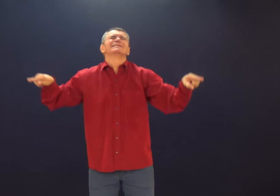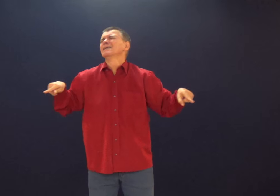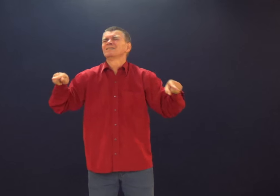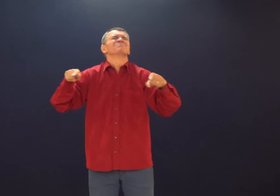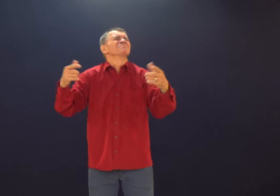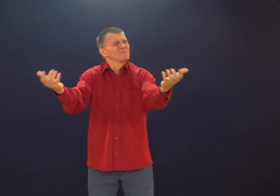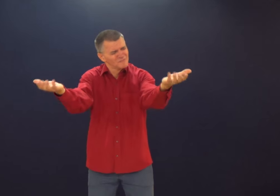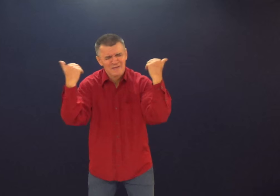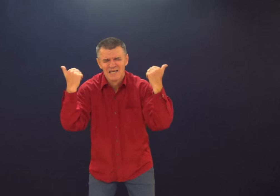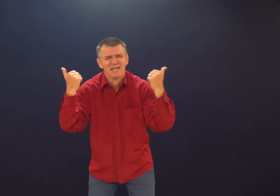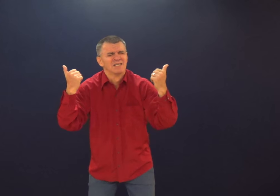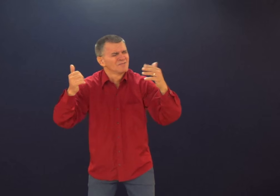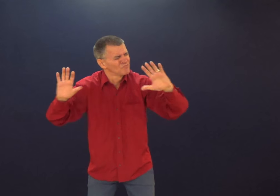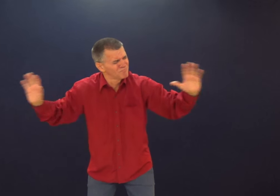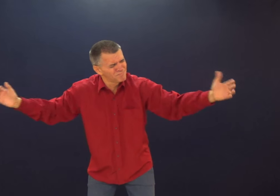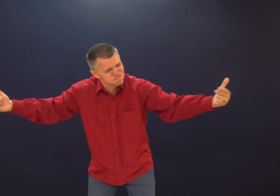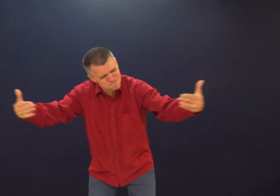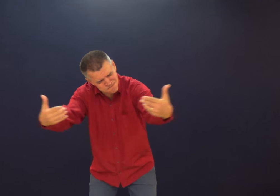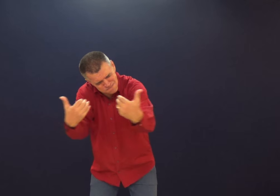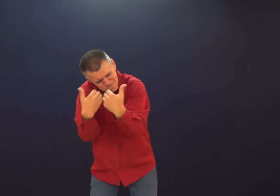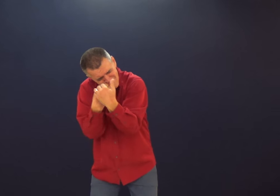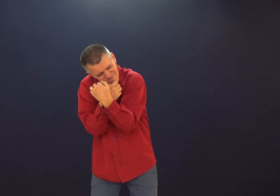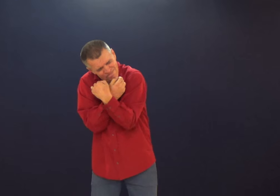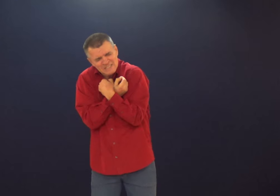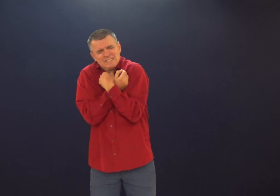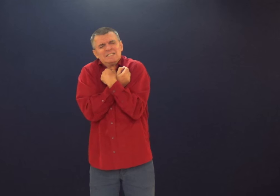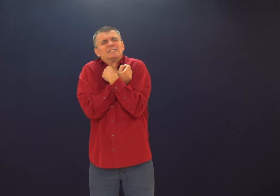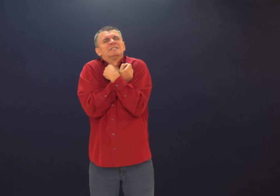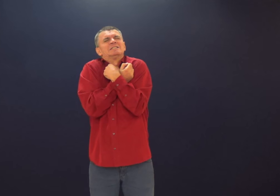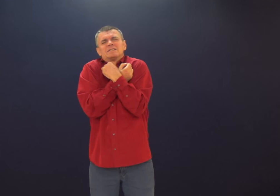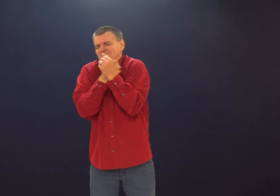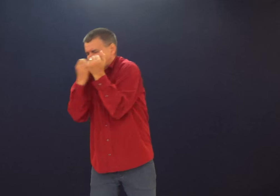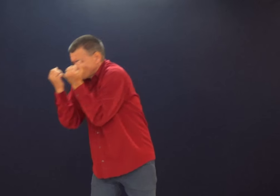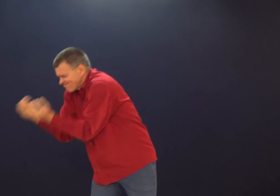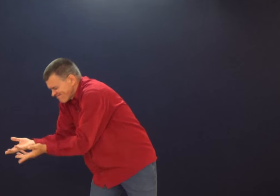Porque eu sei que o Senhor precisa delas. E elas precisam do Senhor também.